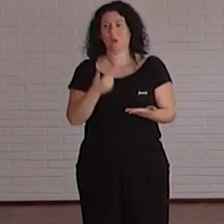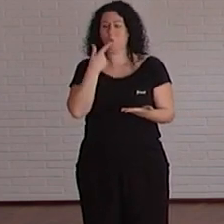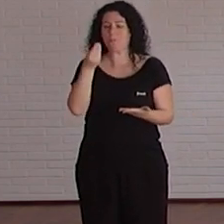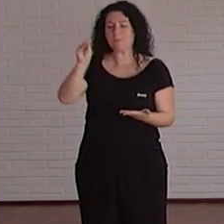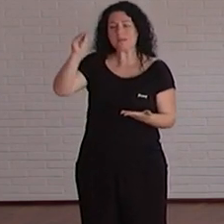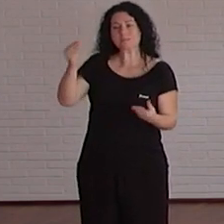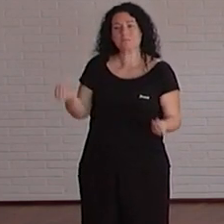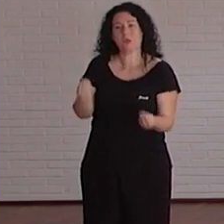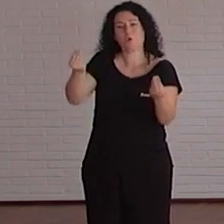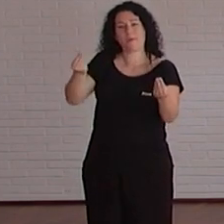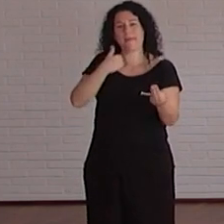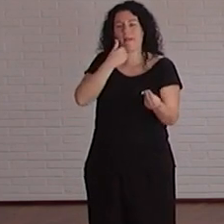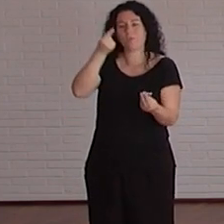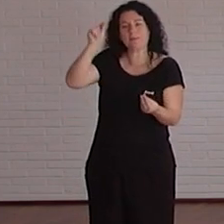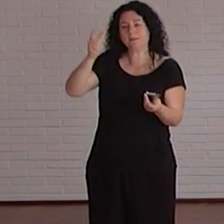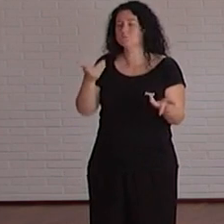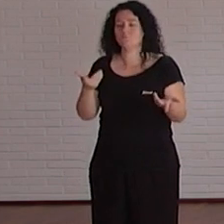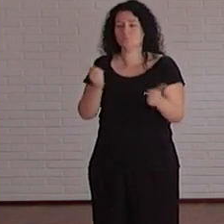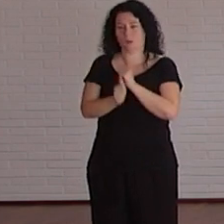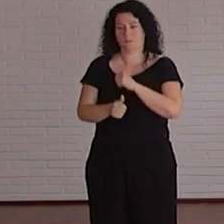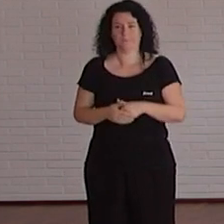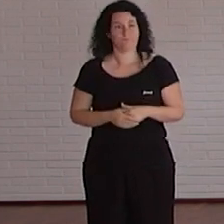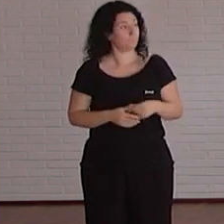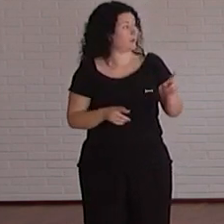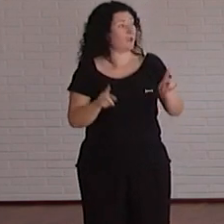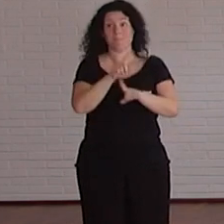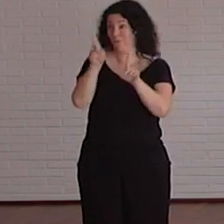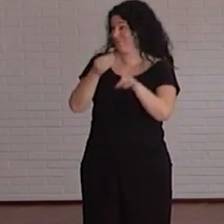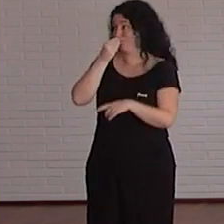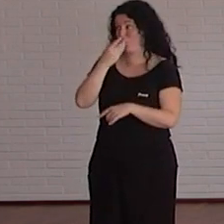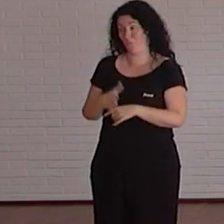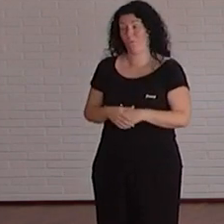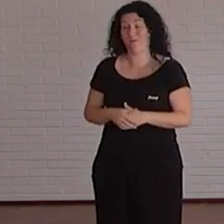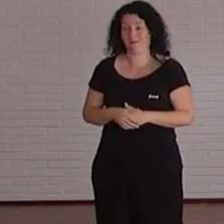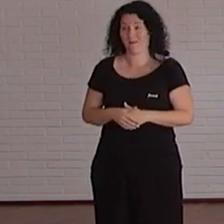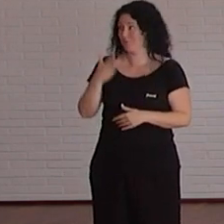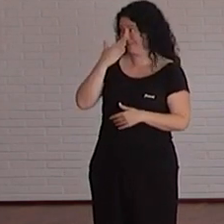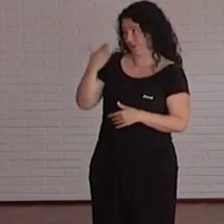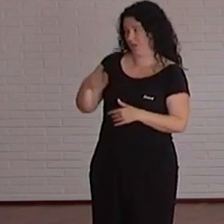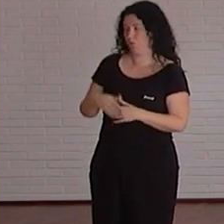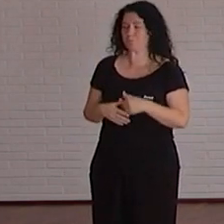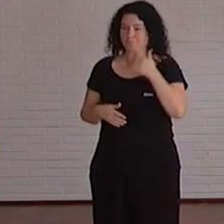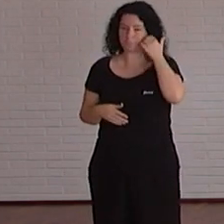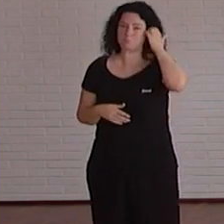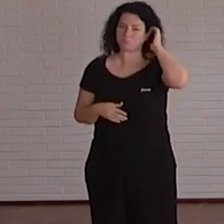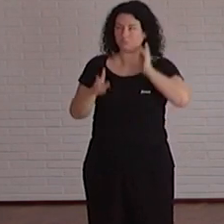hacer la universidad que podía hacer el docente la pregunta es muy buena José María te voy a ser sincero hasta hace muy